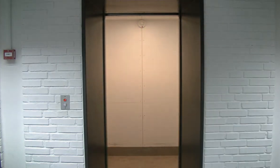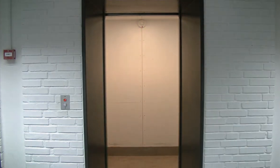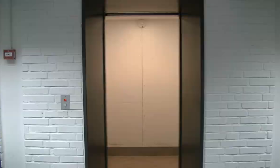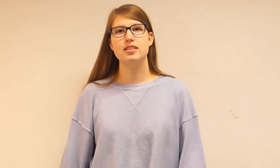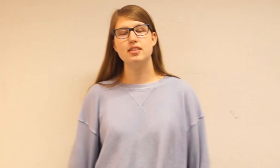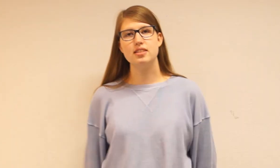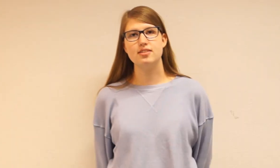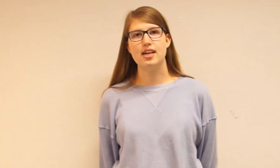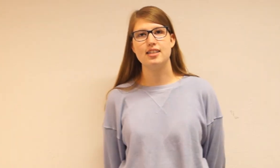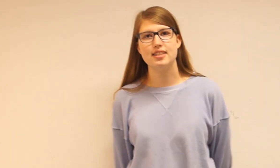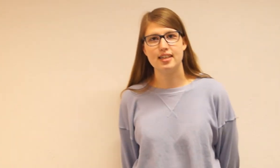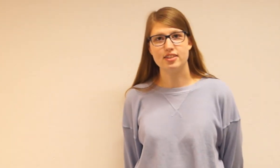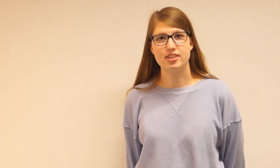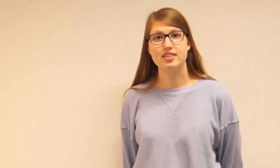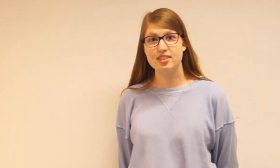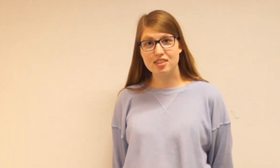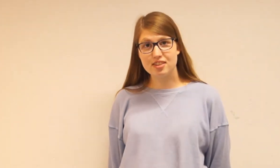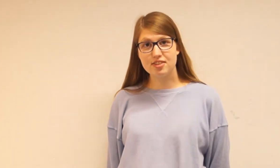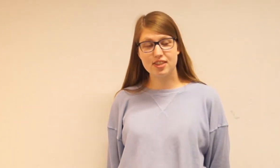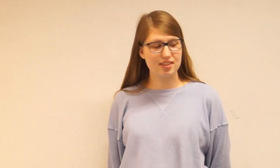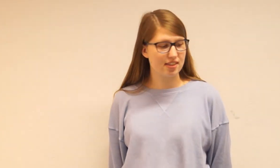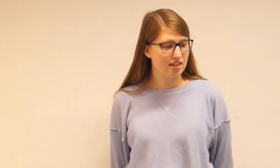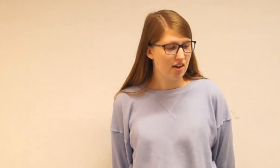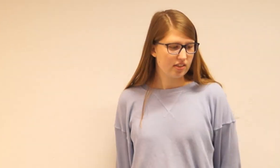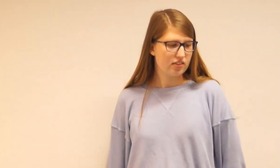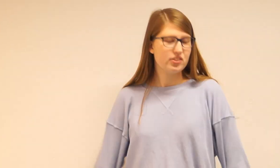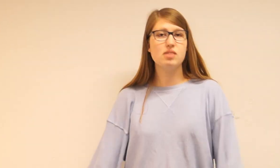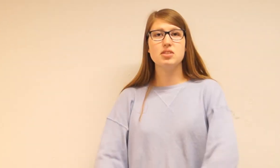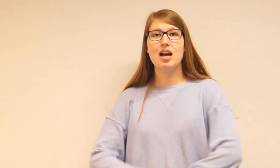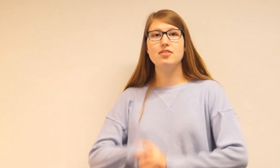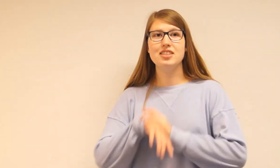Det sidste vi har Det er altså tidseffekt For dem så har vi